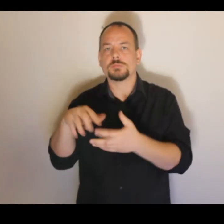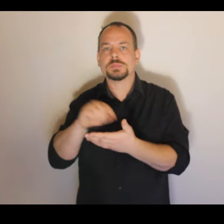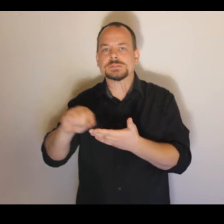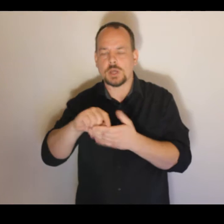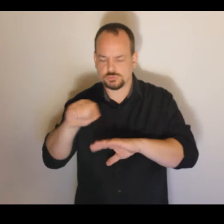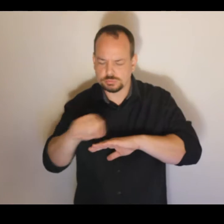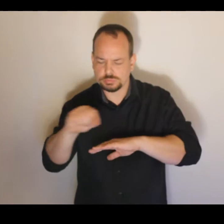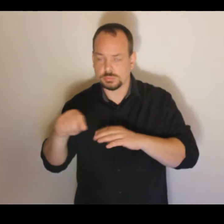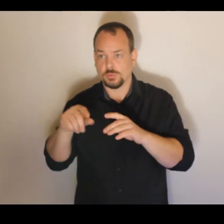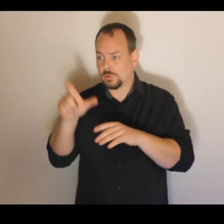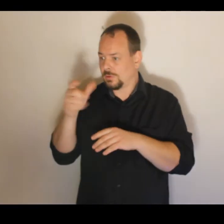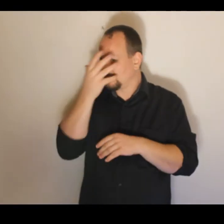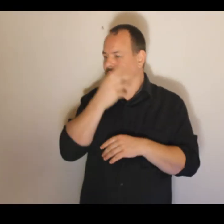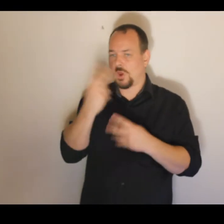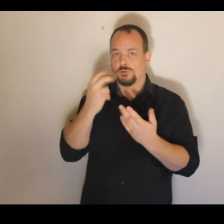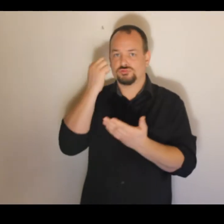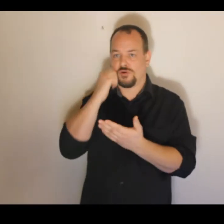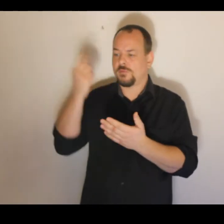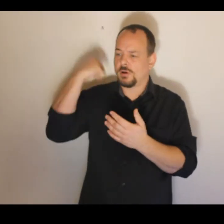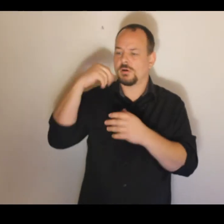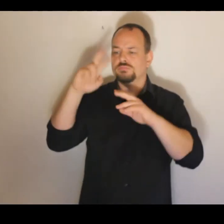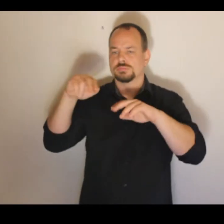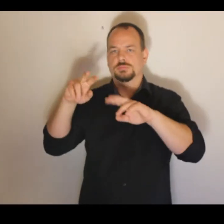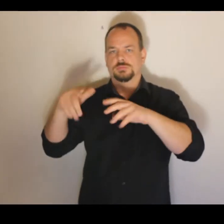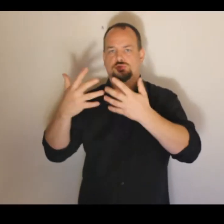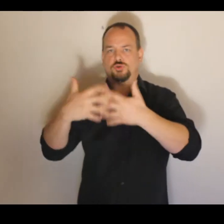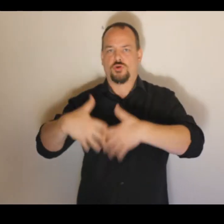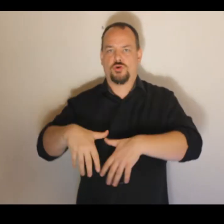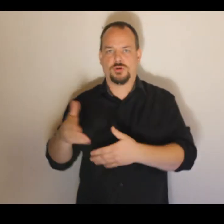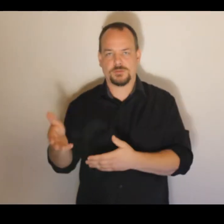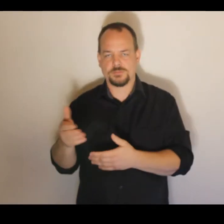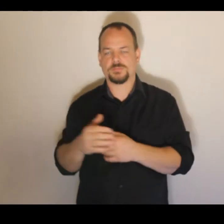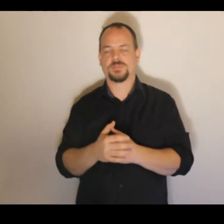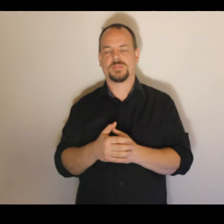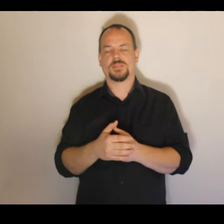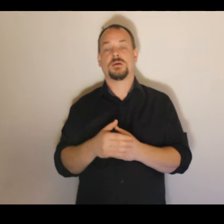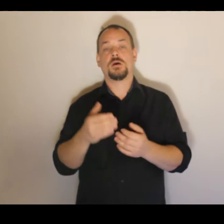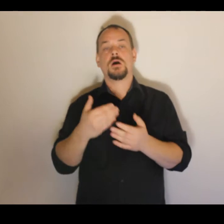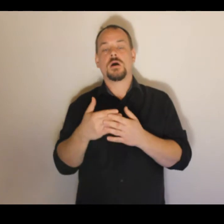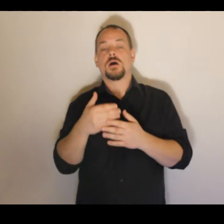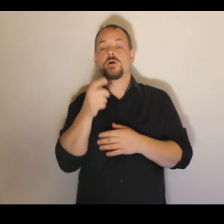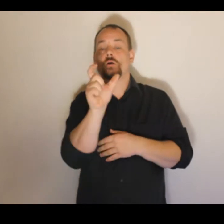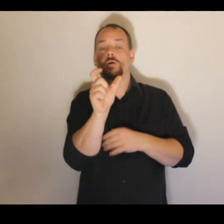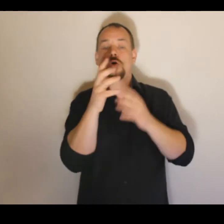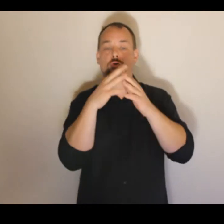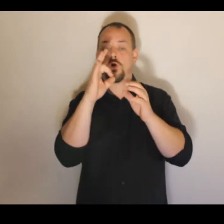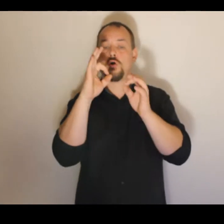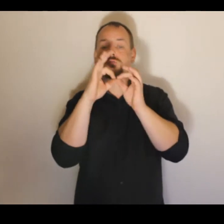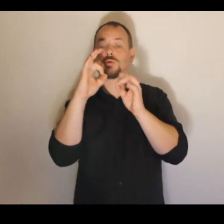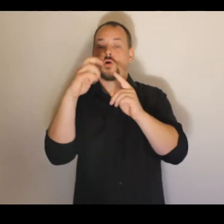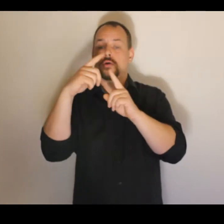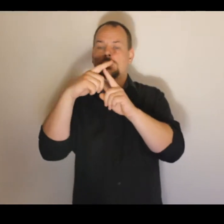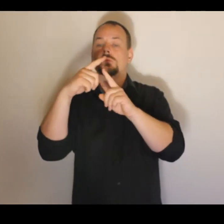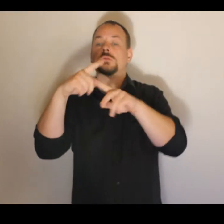písaře, který vypadal skutečně jako člověk. To slovo robota je ze slovanských jazyků, znamená námezní